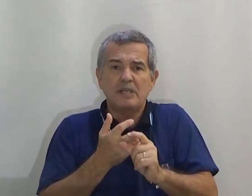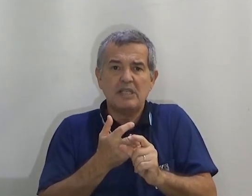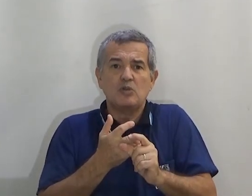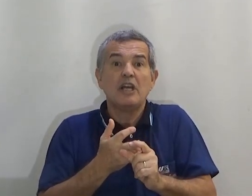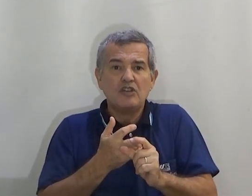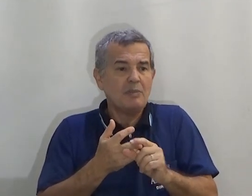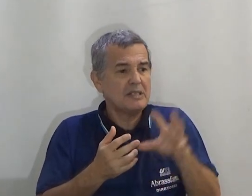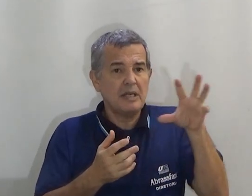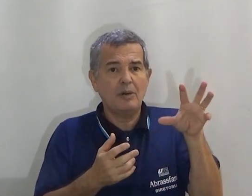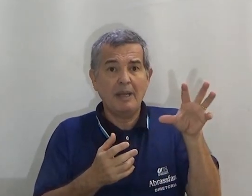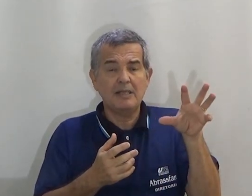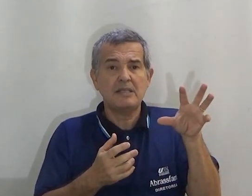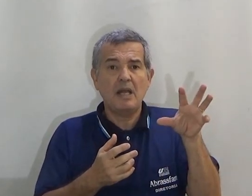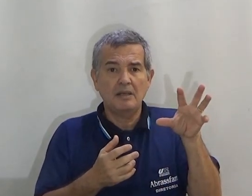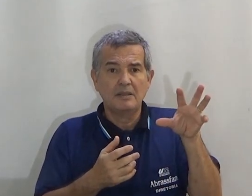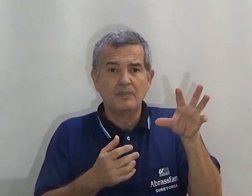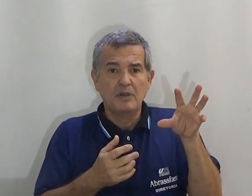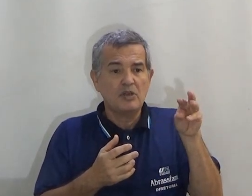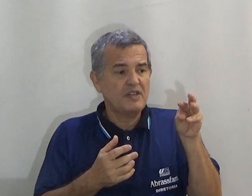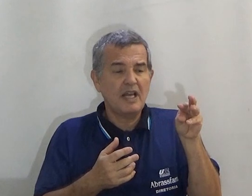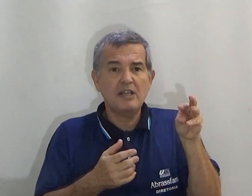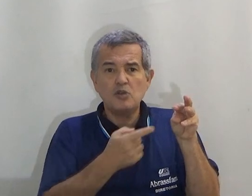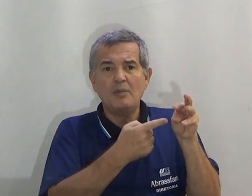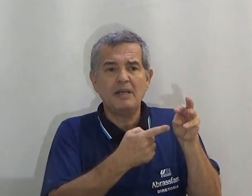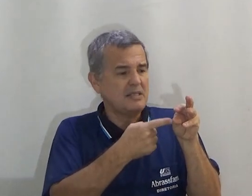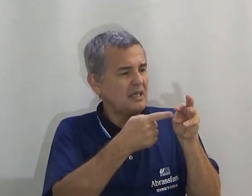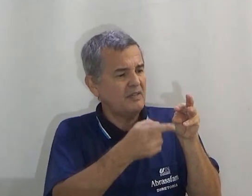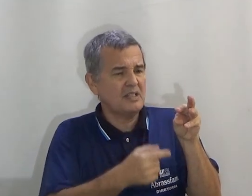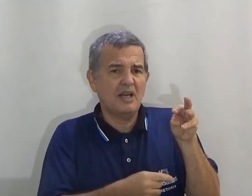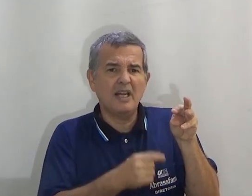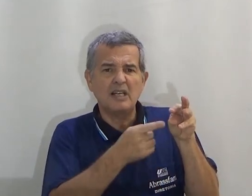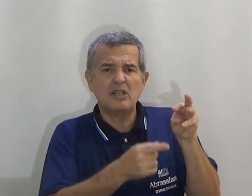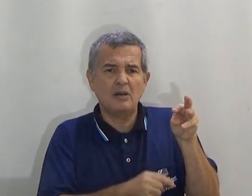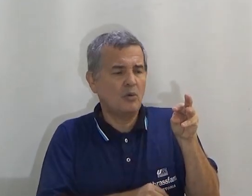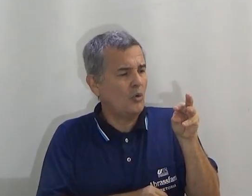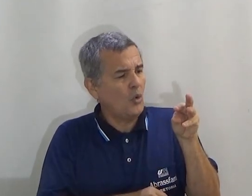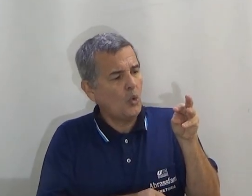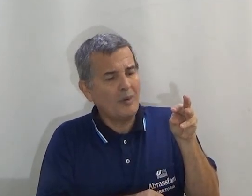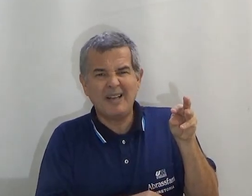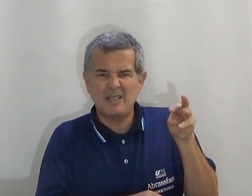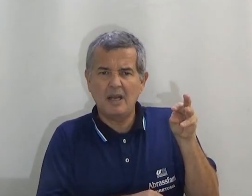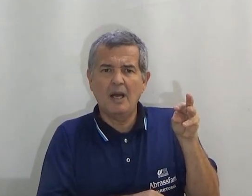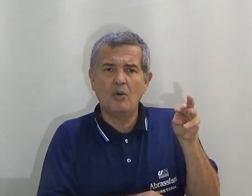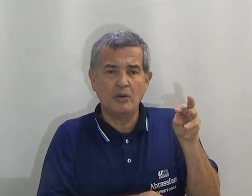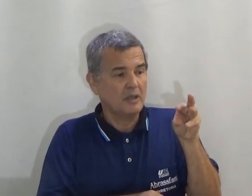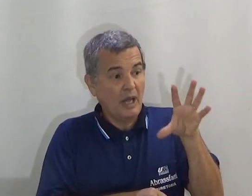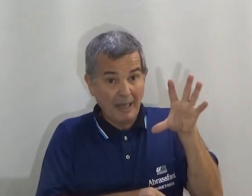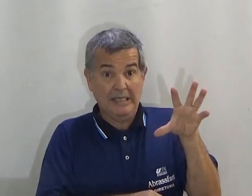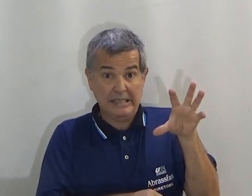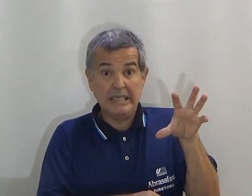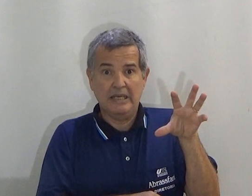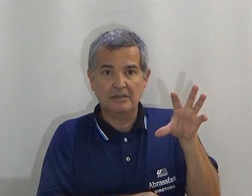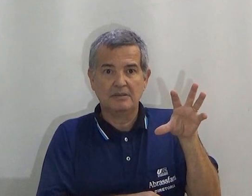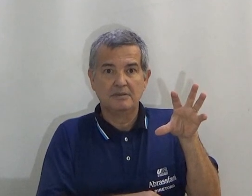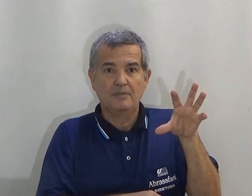Proporção. Preciso. Dimensão. A melancia. Se eu fizer isso. A melancia aqui vai ser uma laranja. Ou uma maçã. Ou a